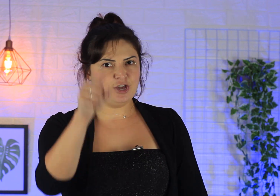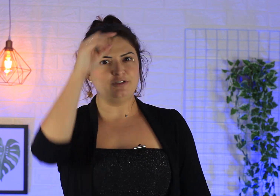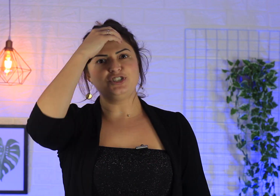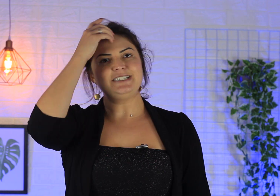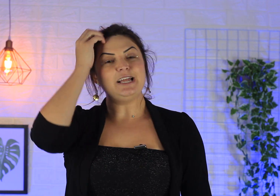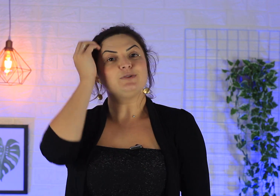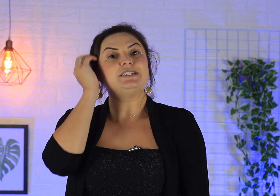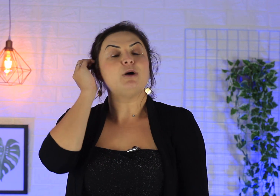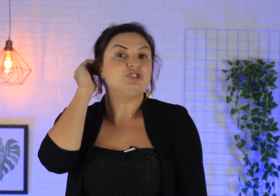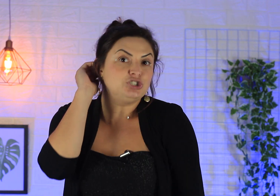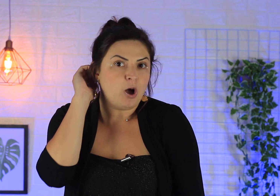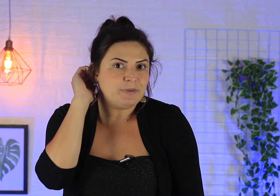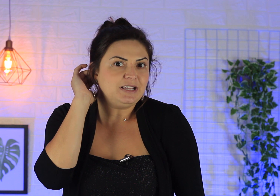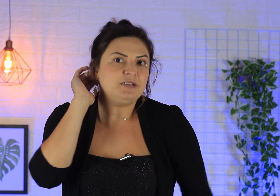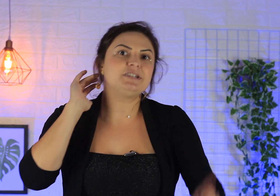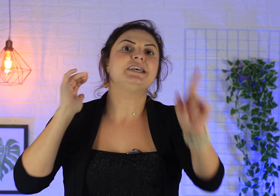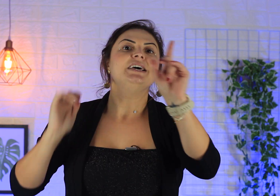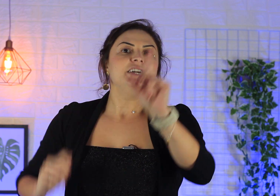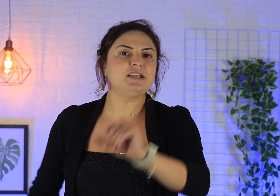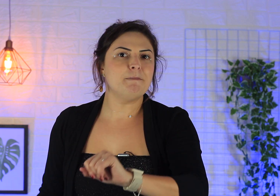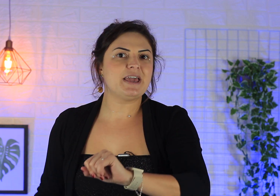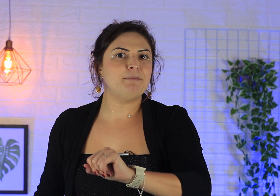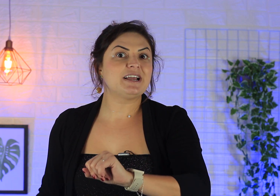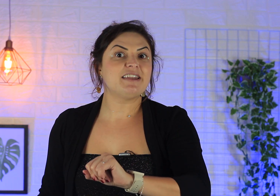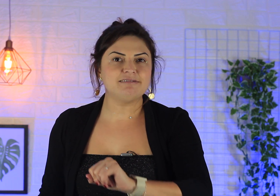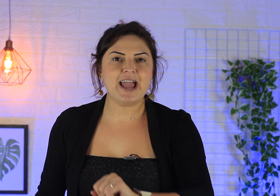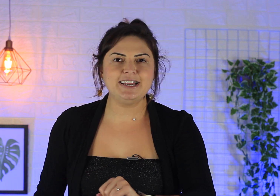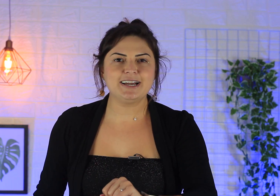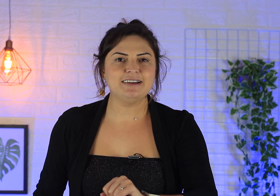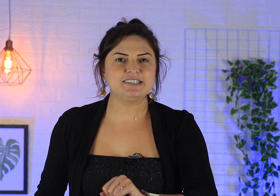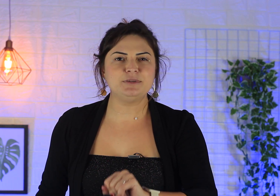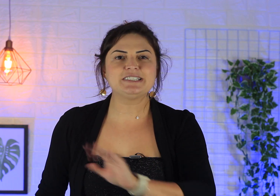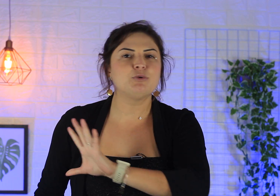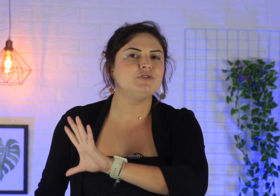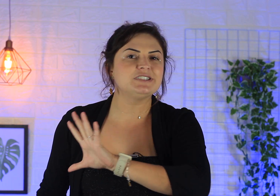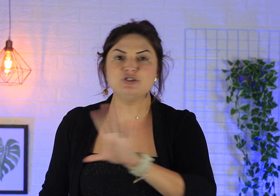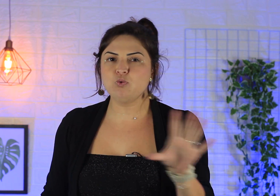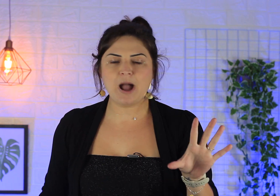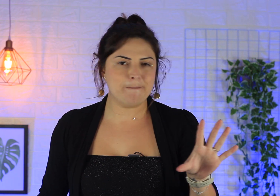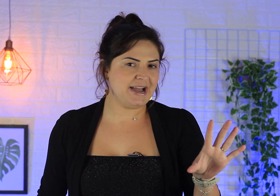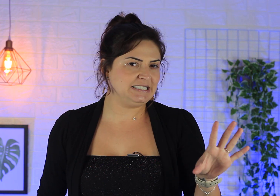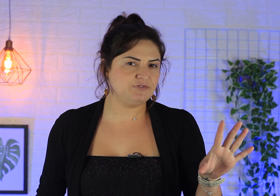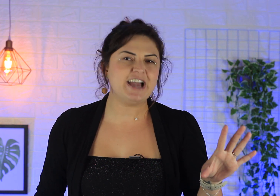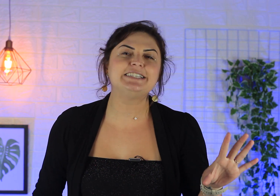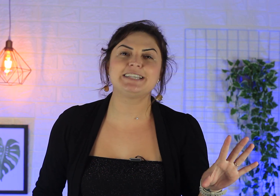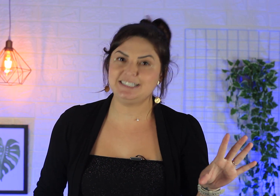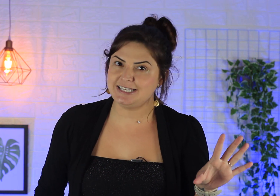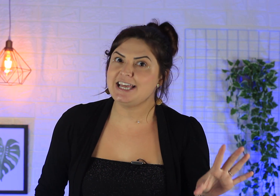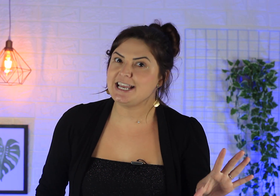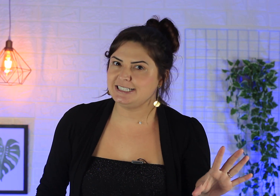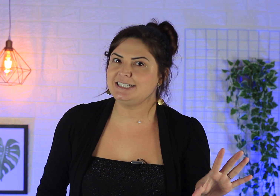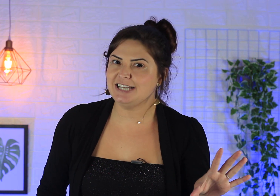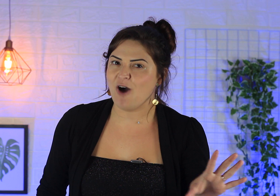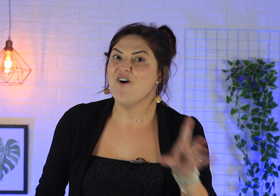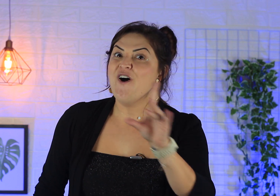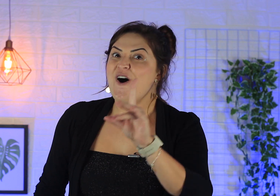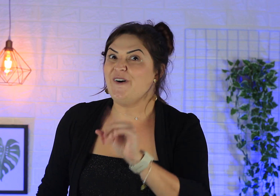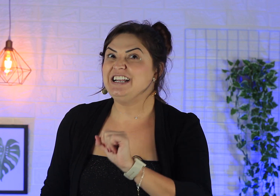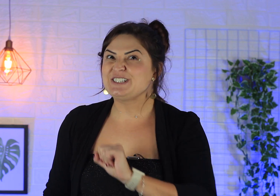e eu vou te ensinar o sinal de shopping em Libras e também aplicar a técnica da assimilação que você nunca mais vai esquecer esse sinal. Olha